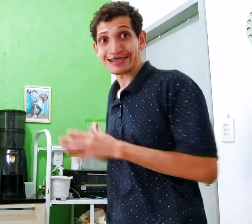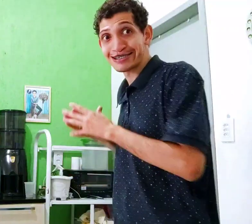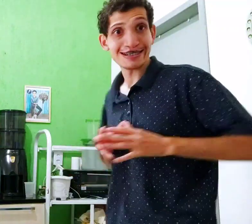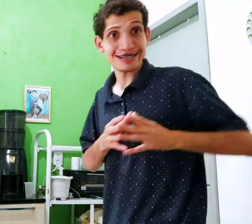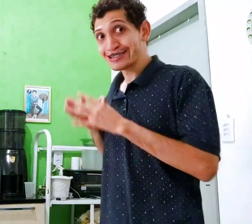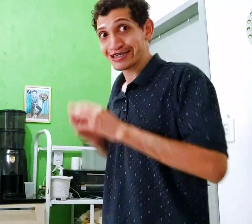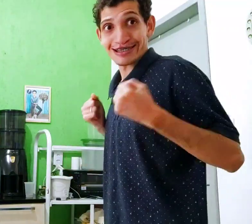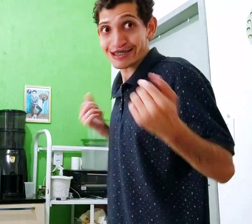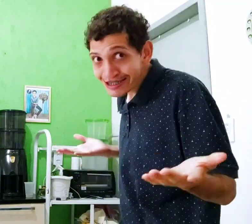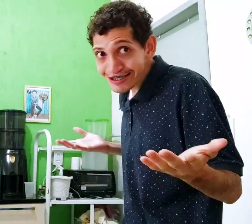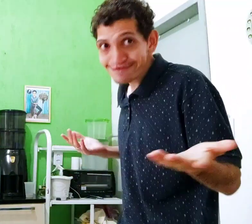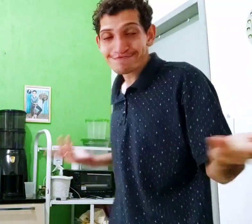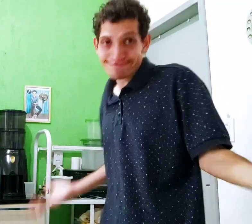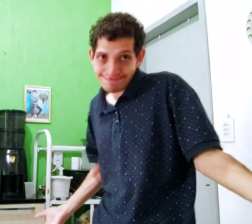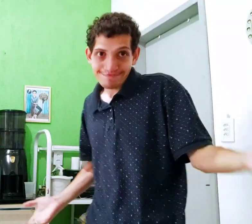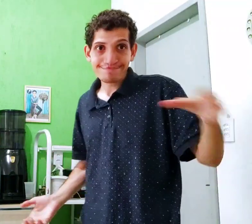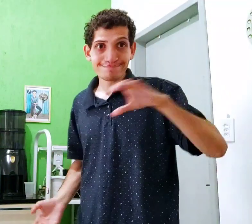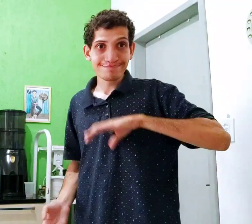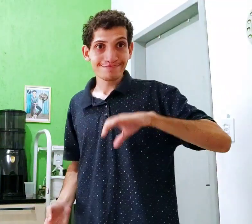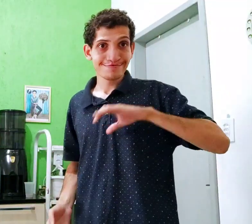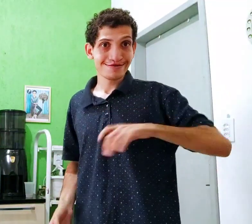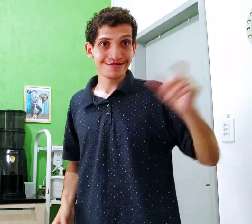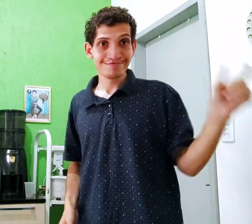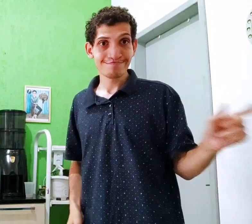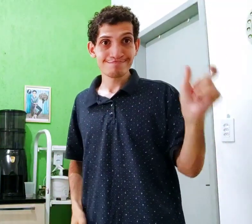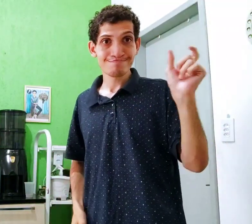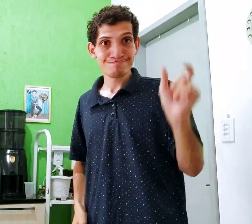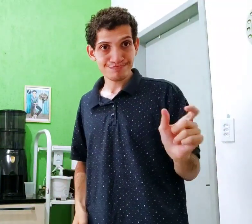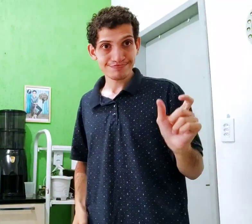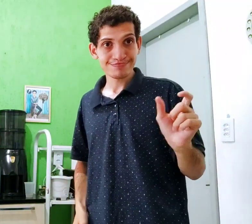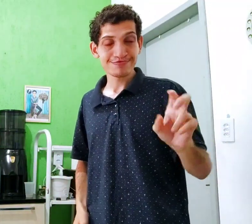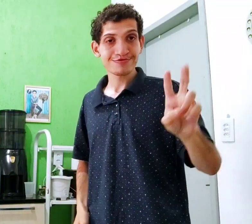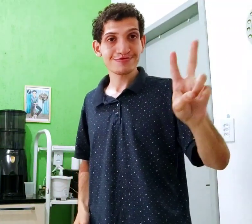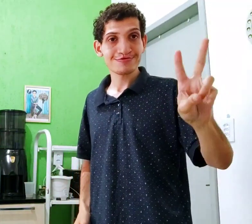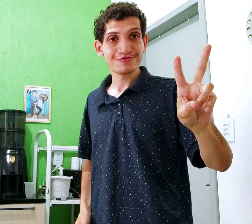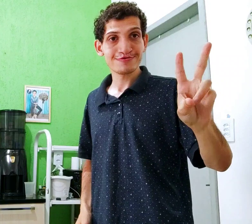Turutu-tutu-tutu! Então, português, a palavra